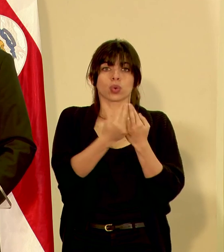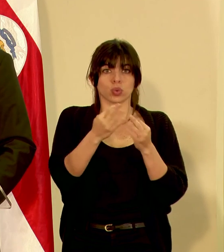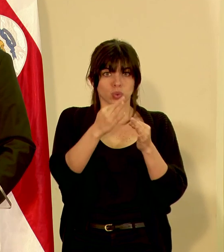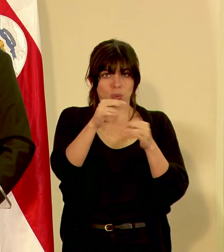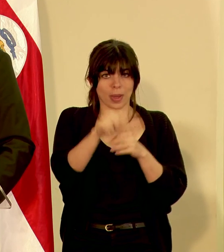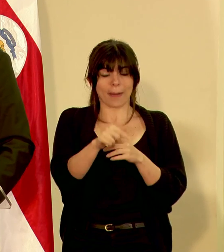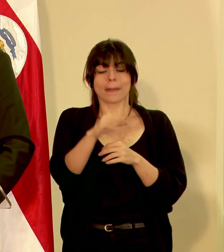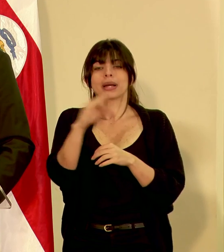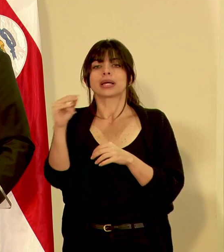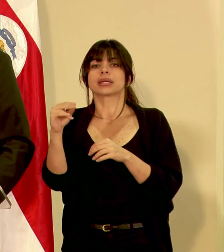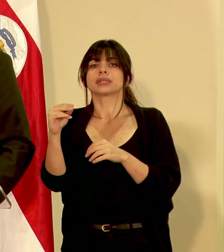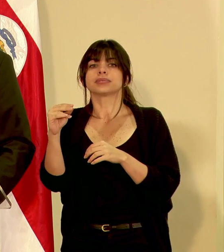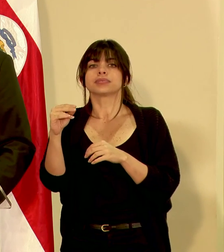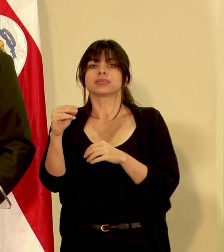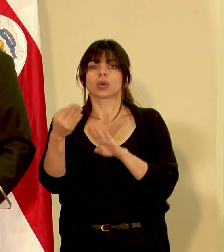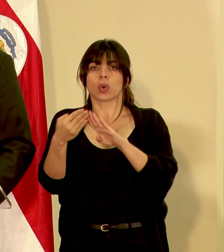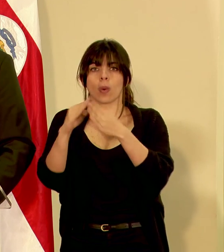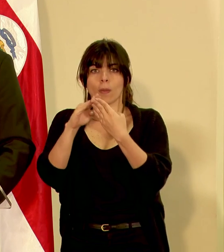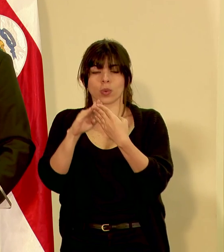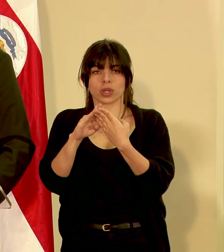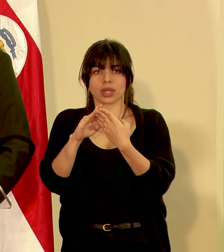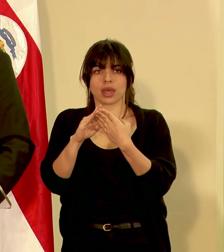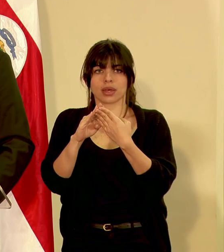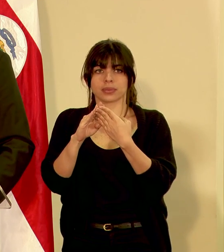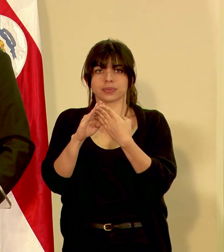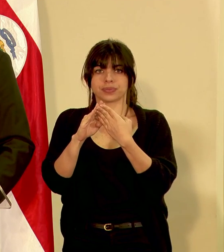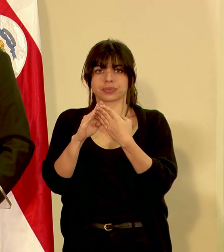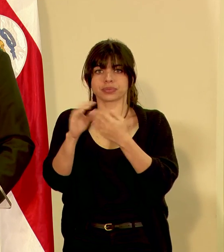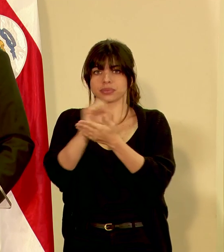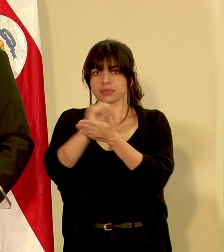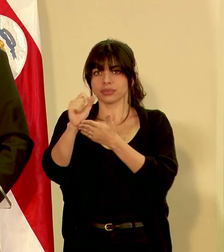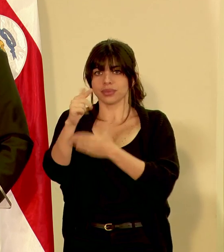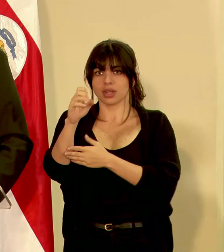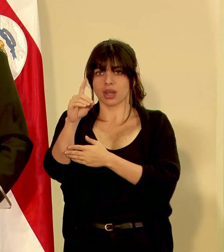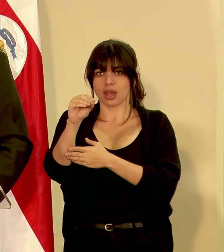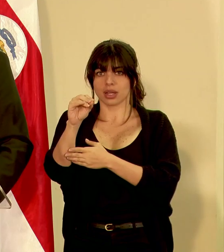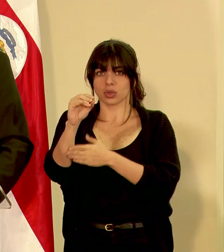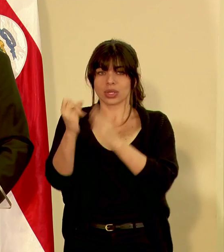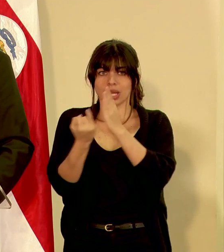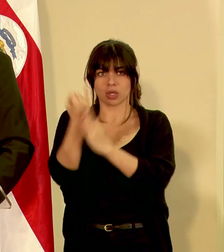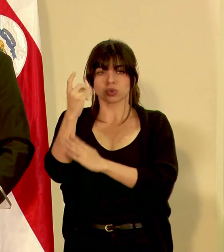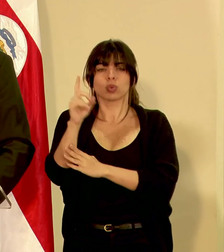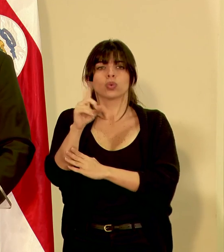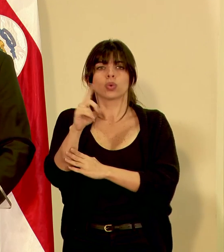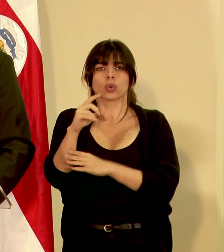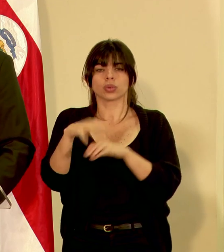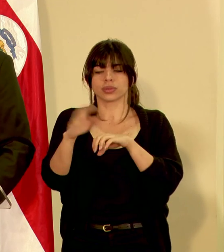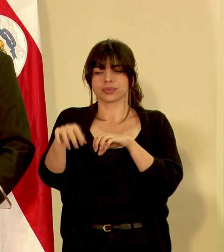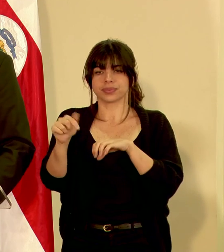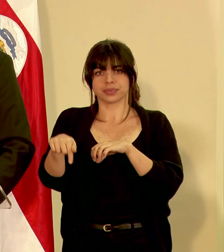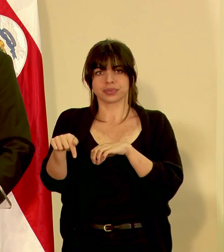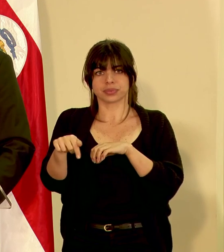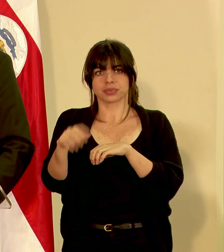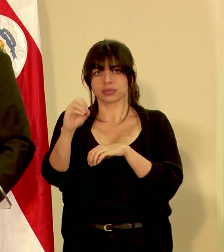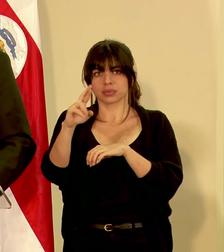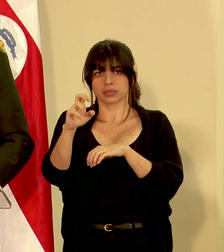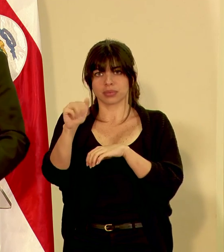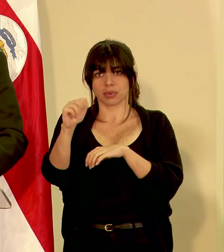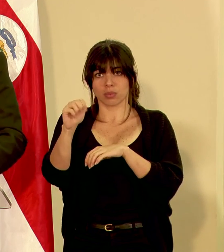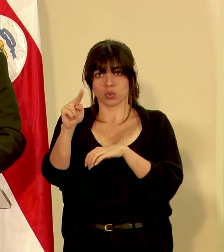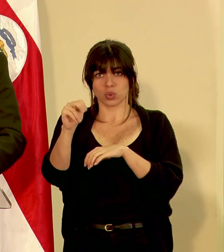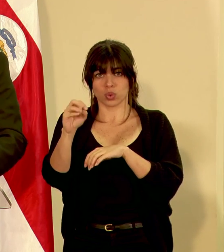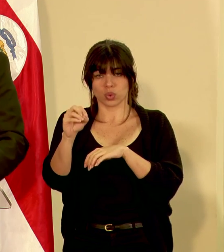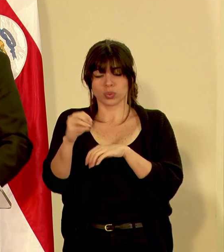y la comunidad de San Gerardo de Irazú, en el Cantón de Oriamuno.